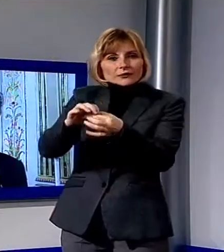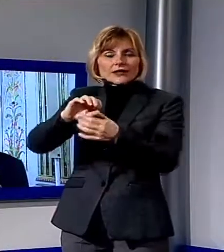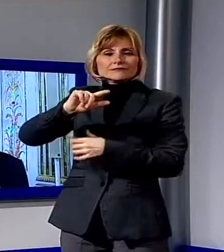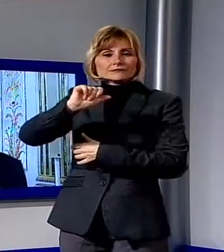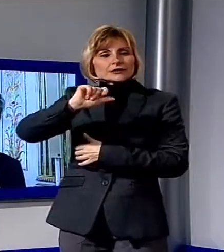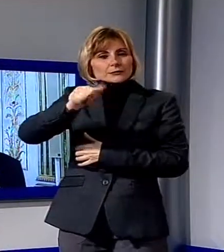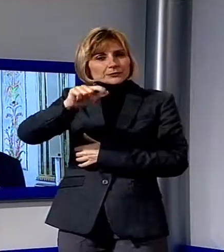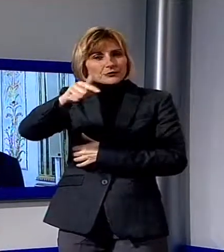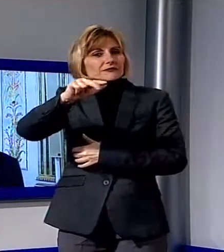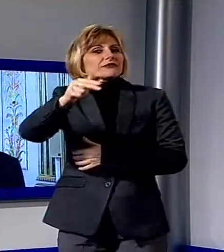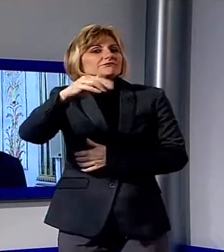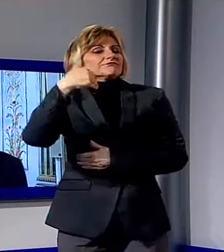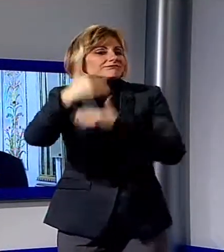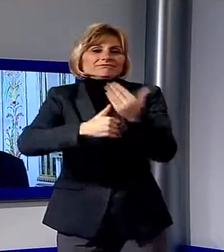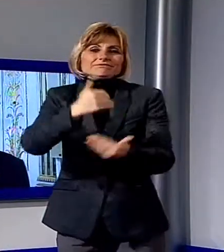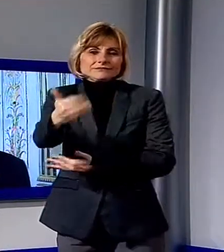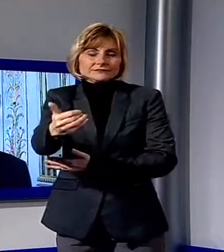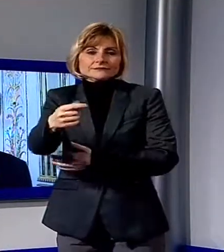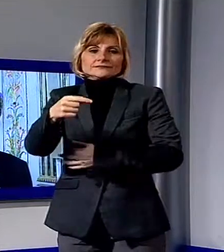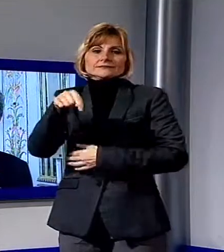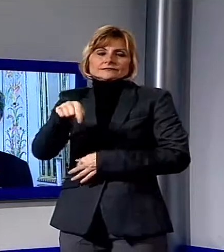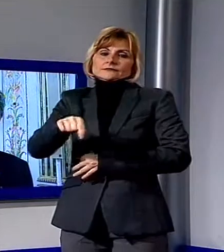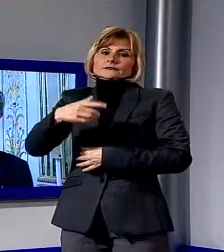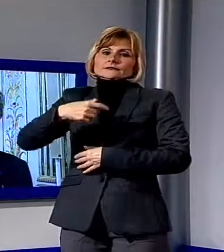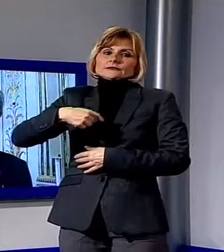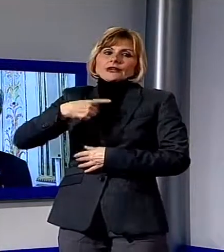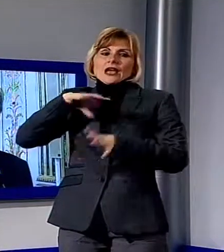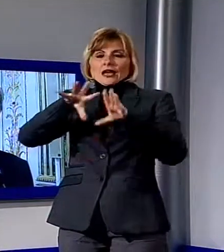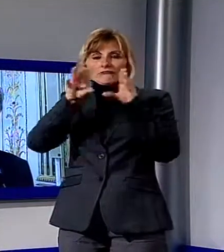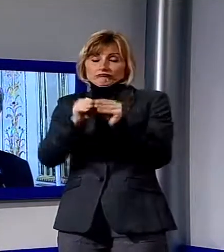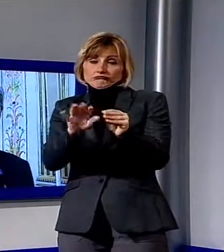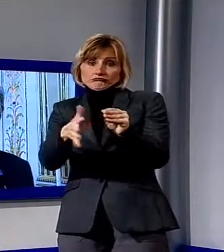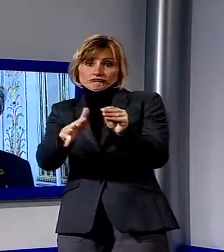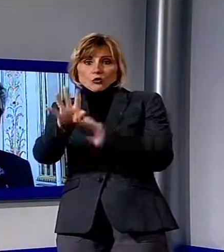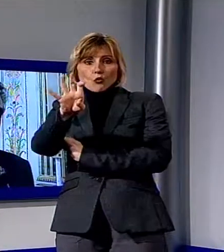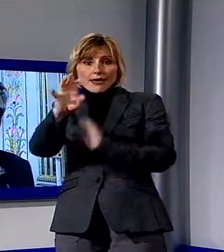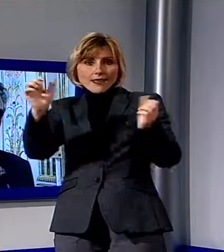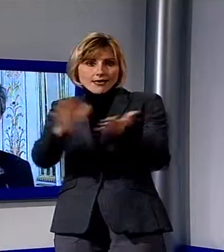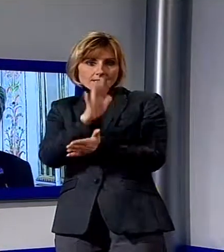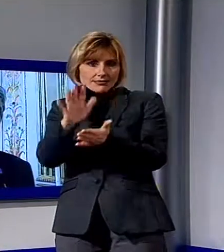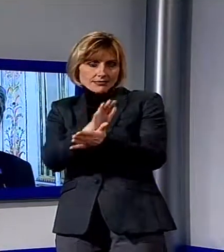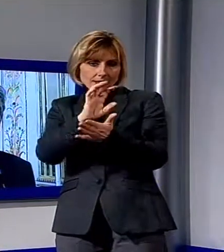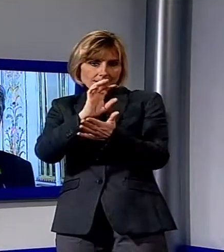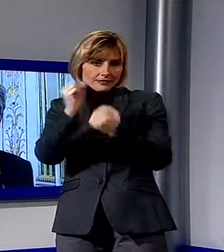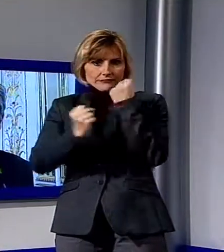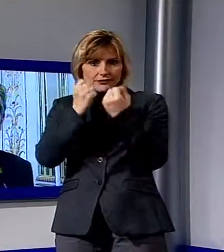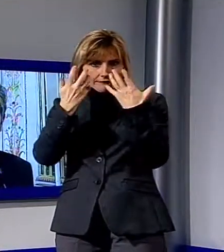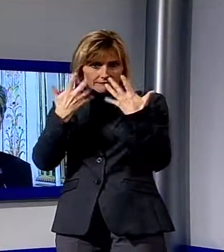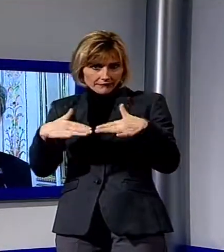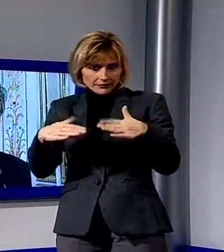questo punto di vista sono complessivamente circa 40 eventi di qui alla fine dell'anno.